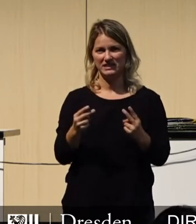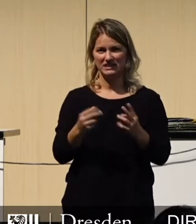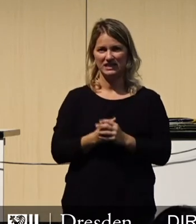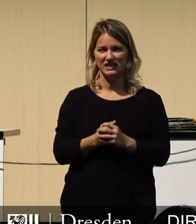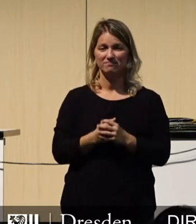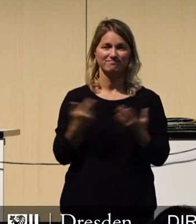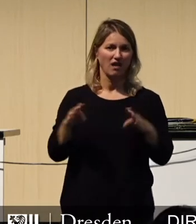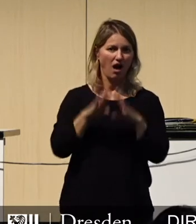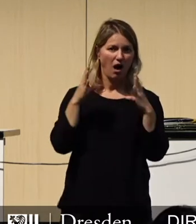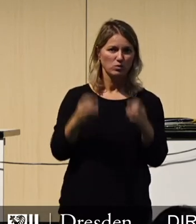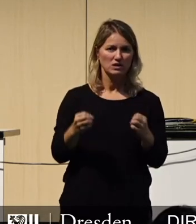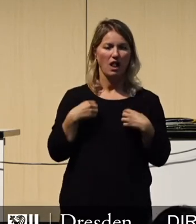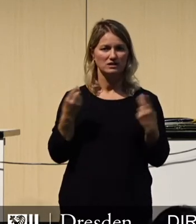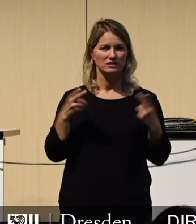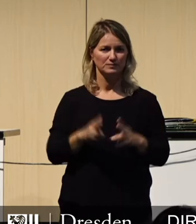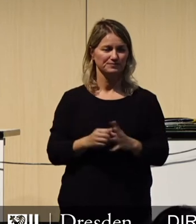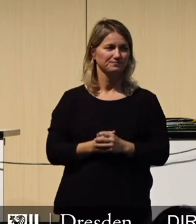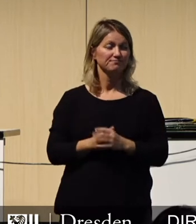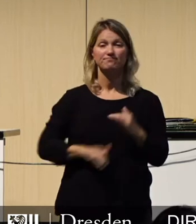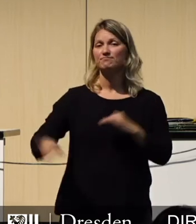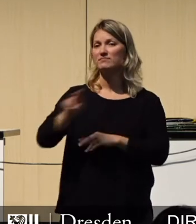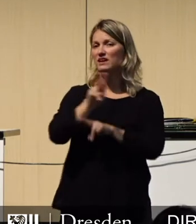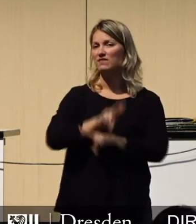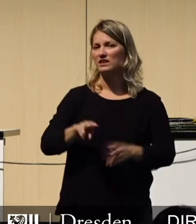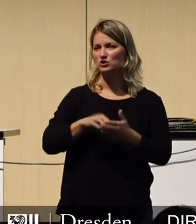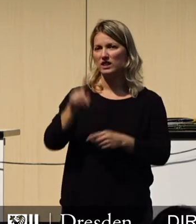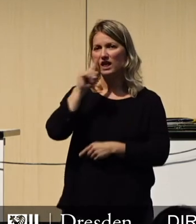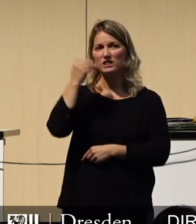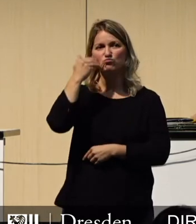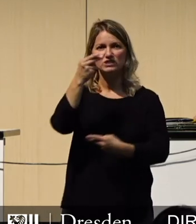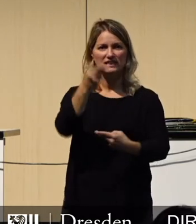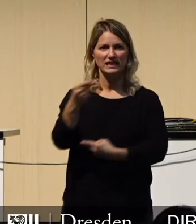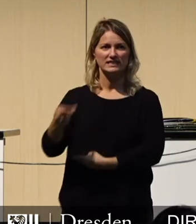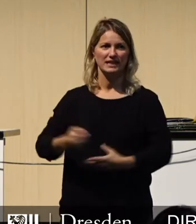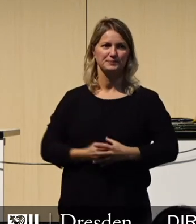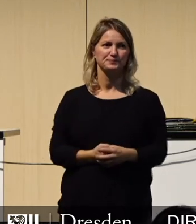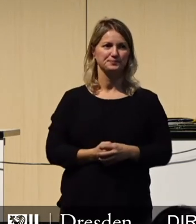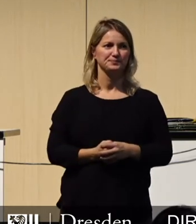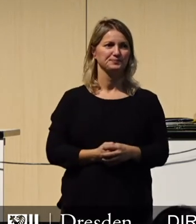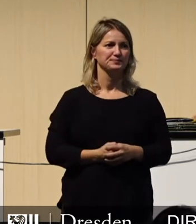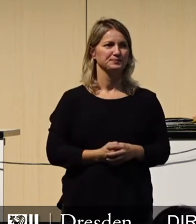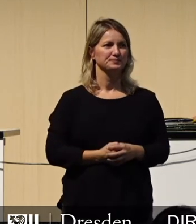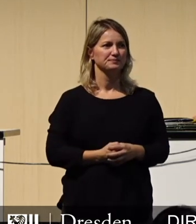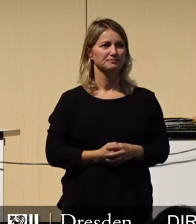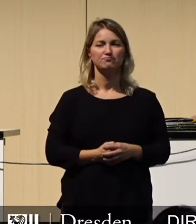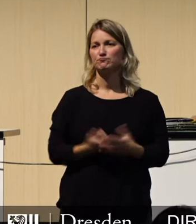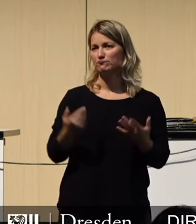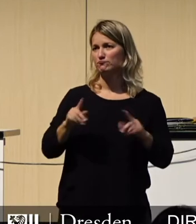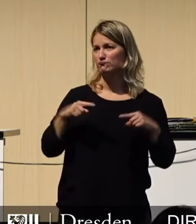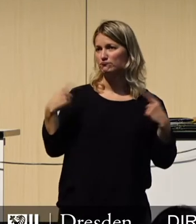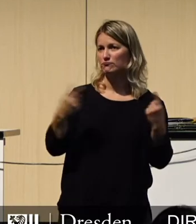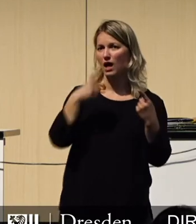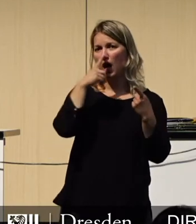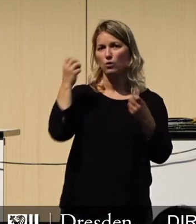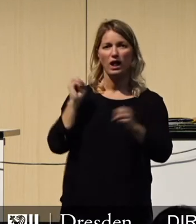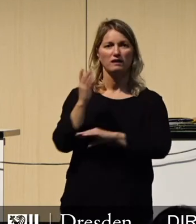der Haushaltseinbringung. Sehr geehrte Stadträteinnen und Stadträte, verehrte Gäste, hier im Saal und natürlich im